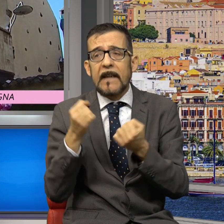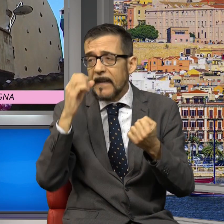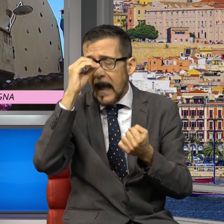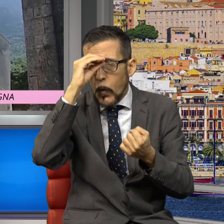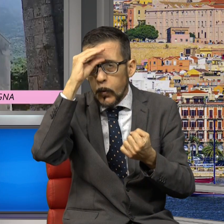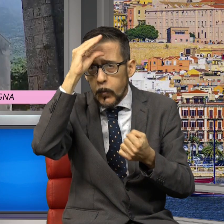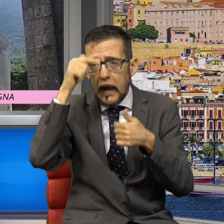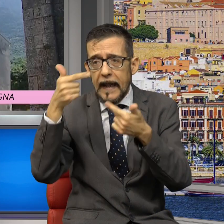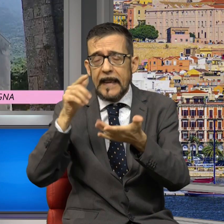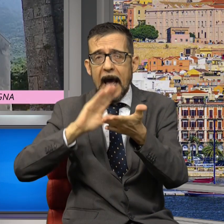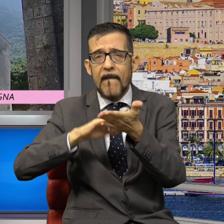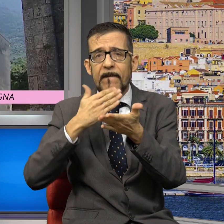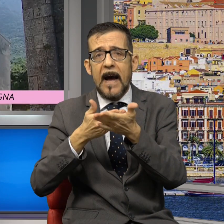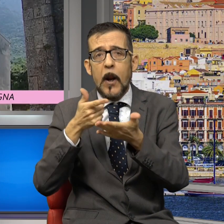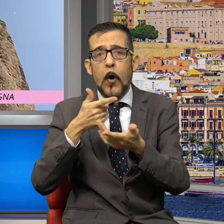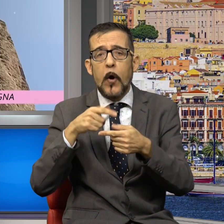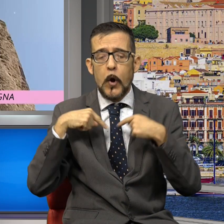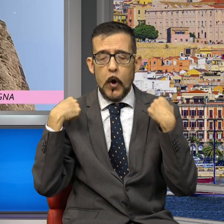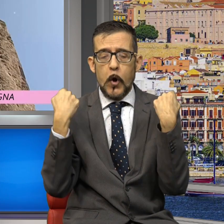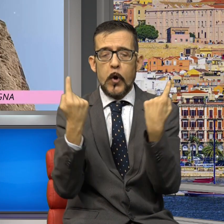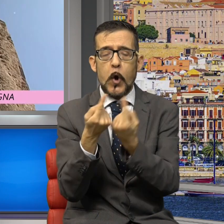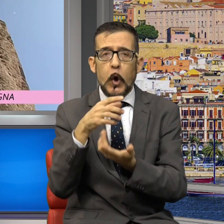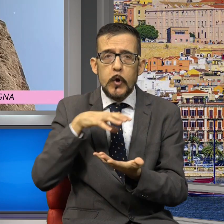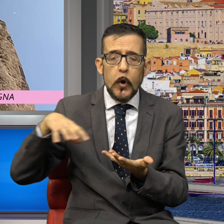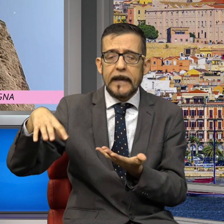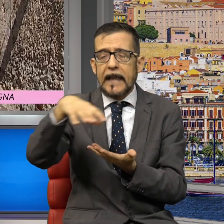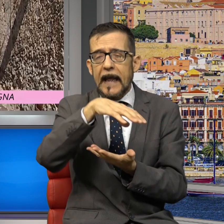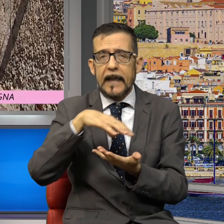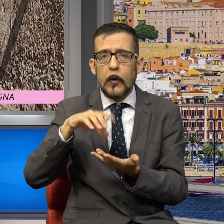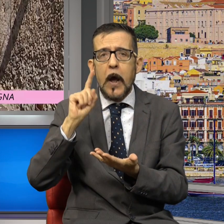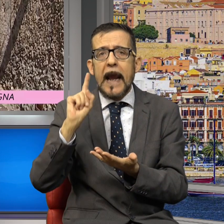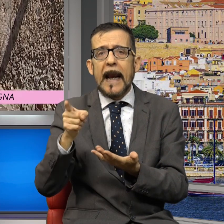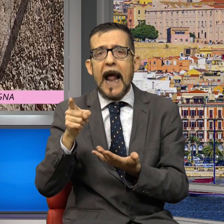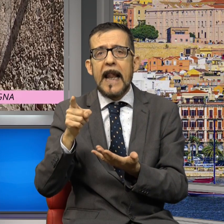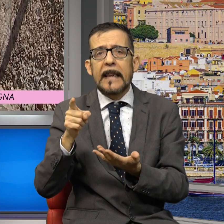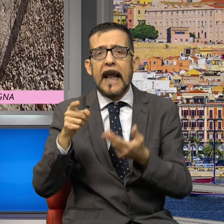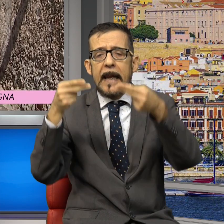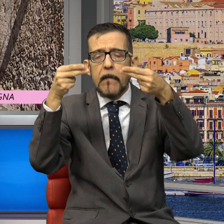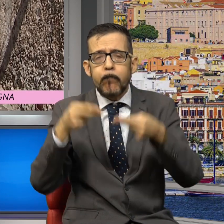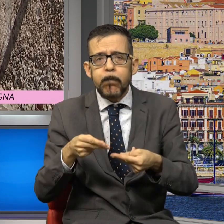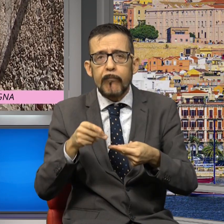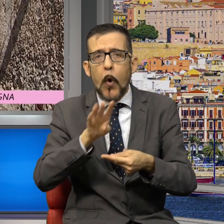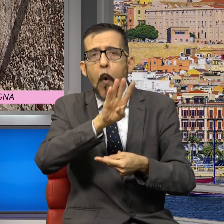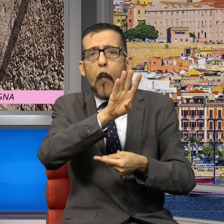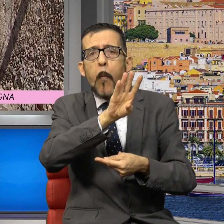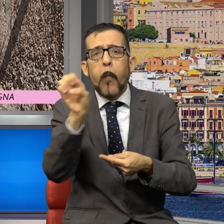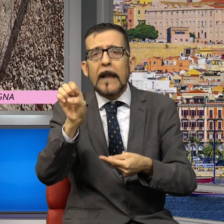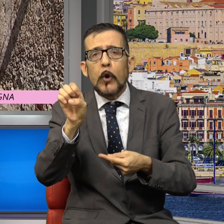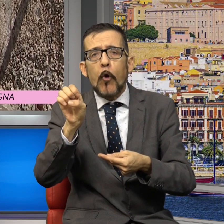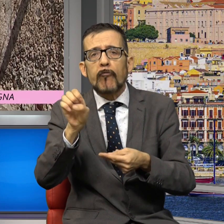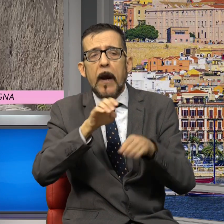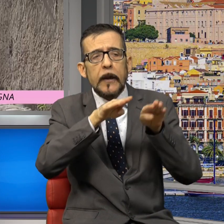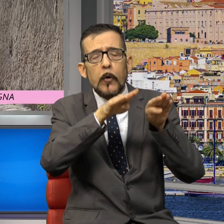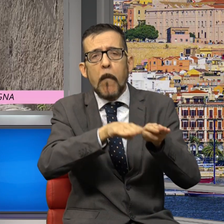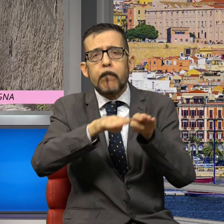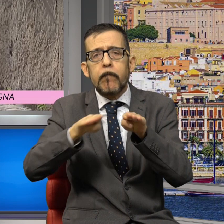valorizzare il nostro territorio. Basta pensare che lì conta circa 400 posti letto, ad oggi conta